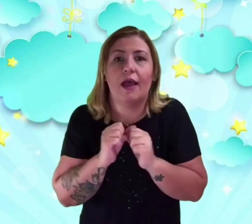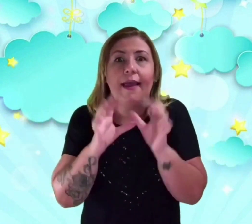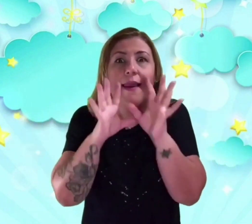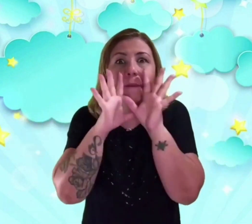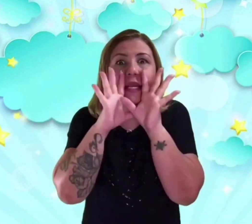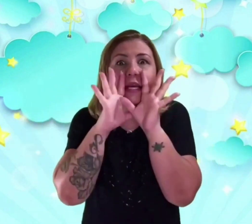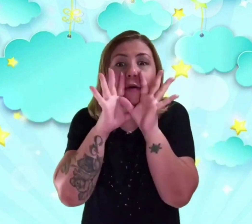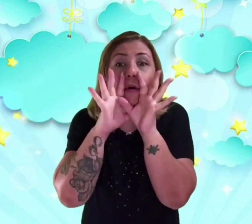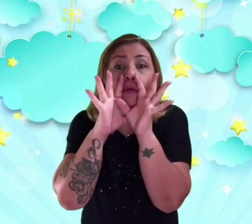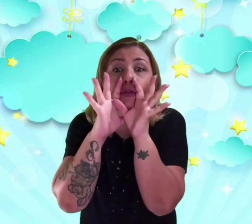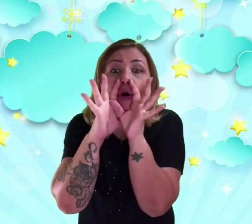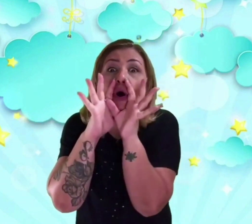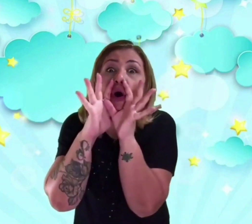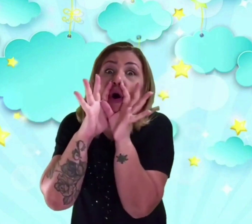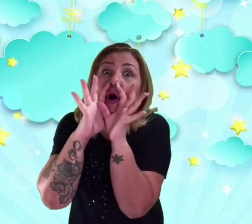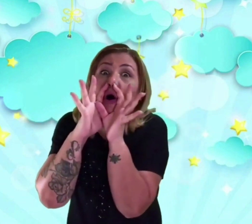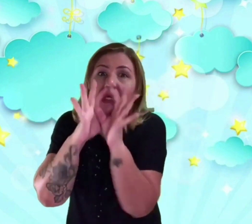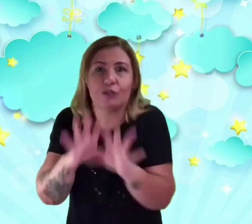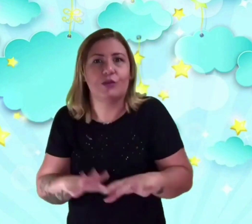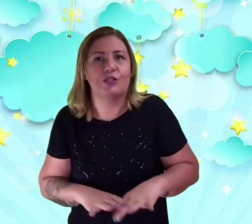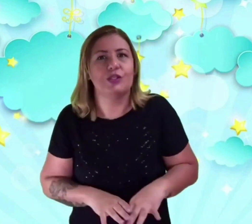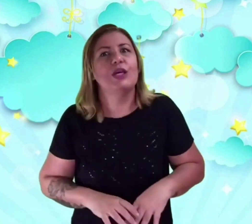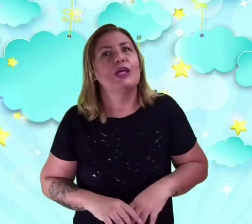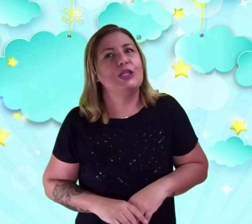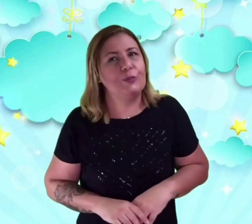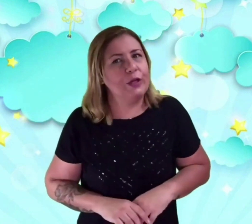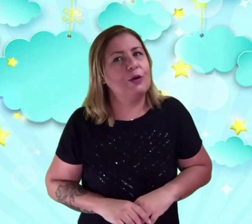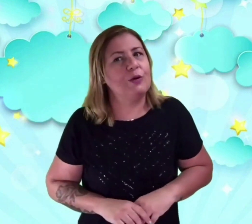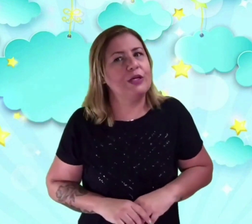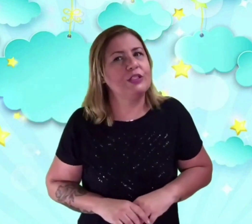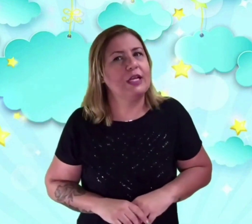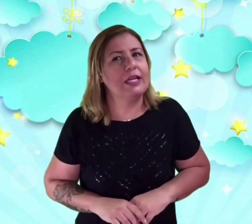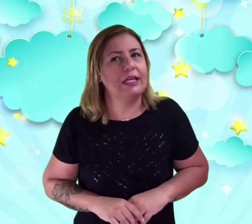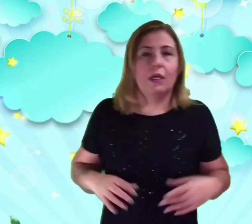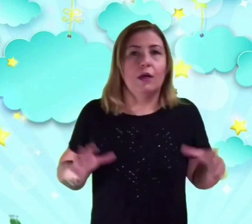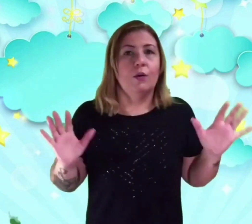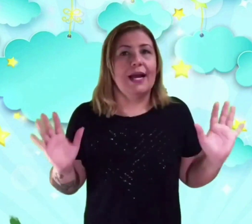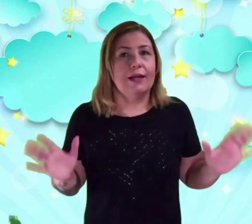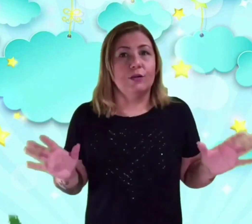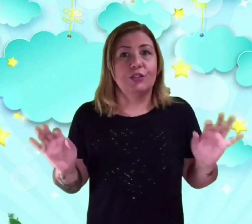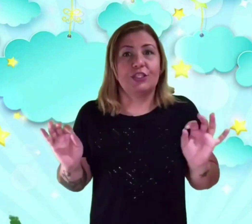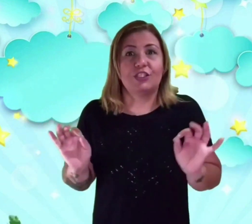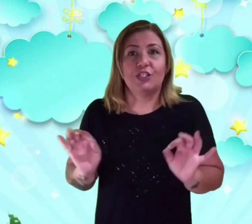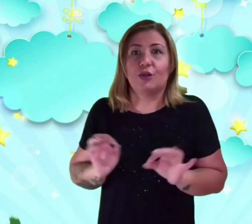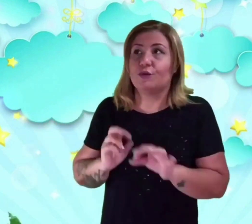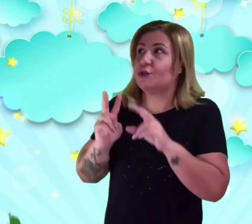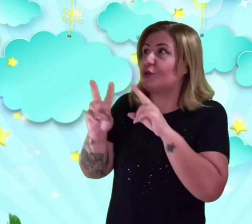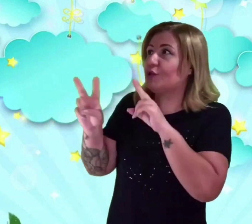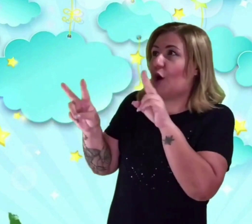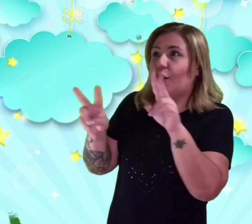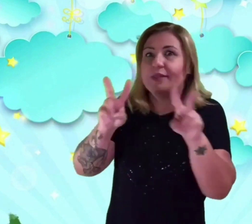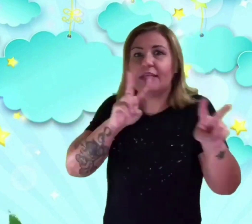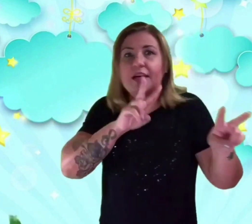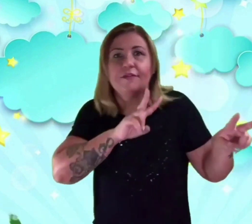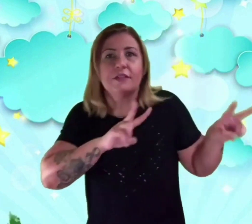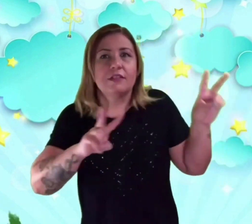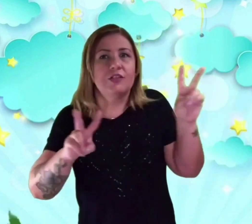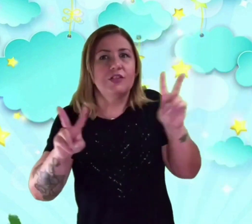Ela briga com todos, explicou a estrelinha. O garoto está de longe só observando as